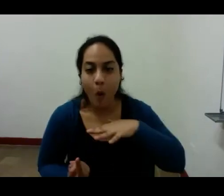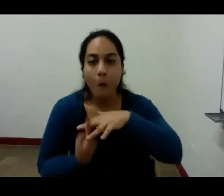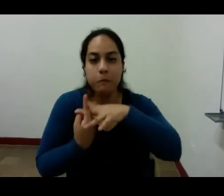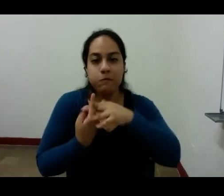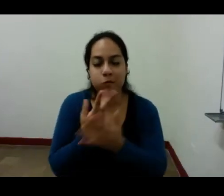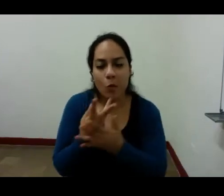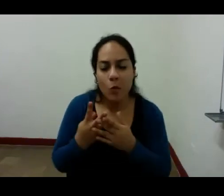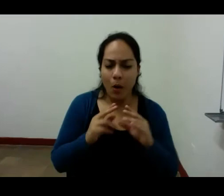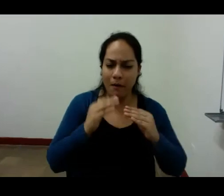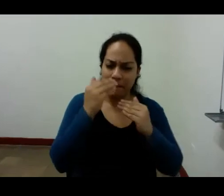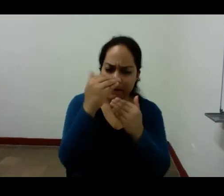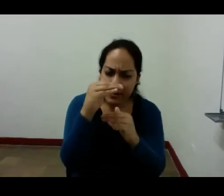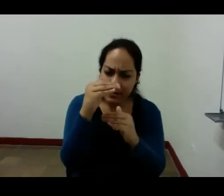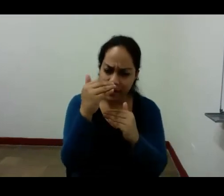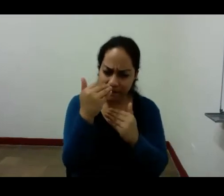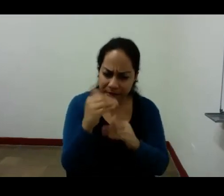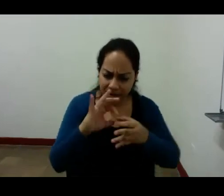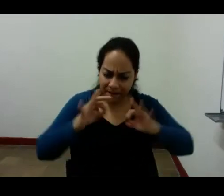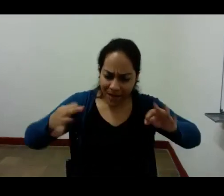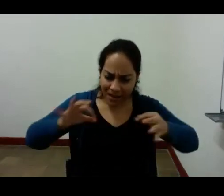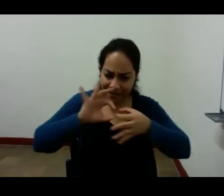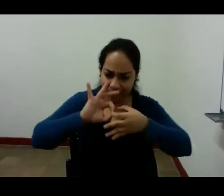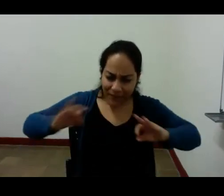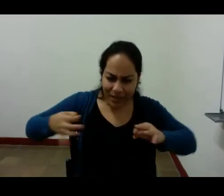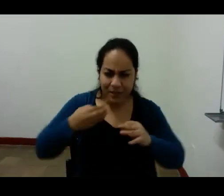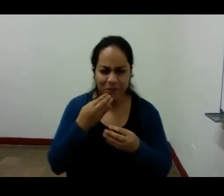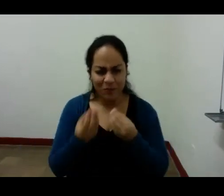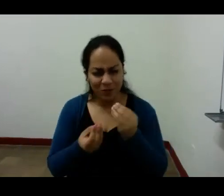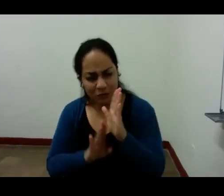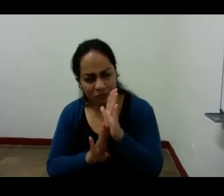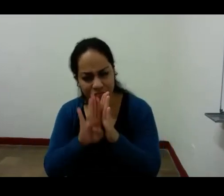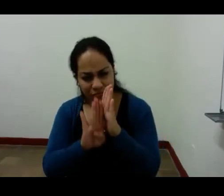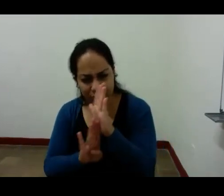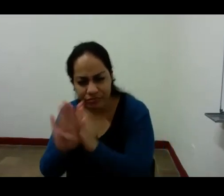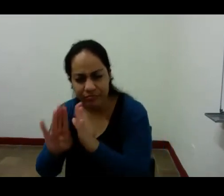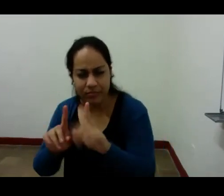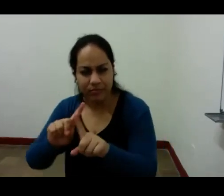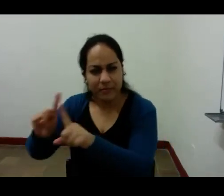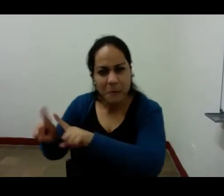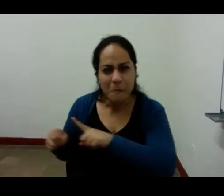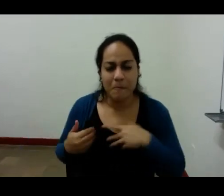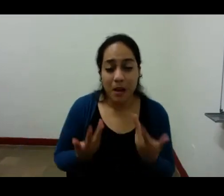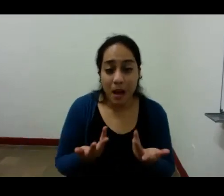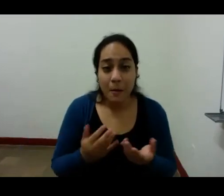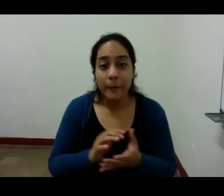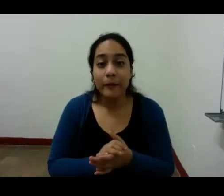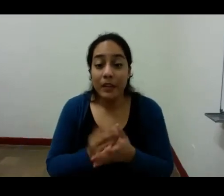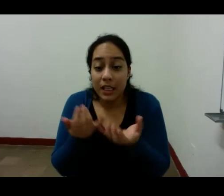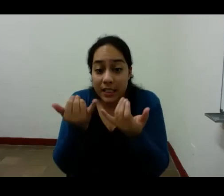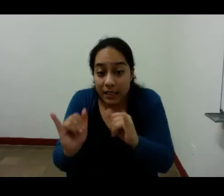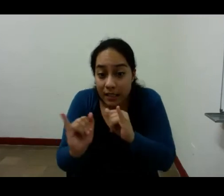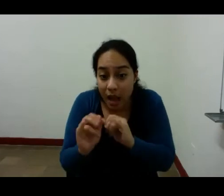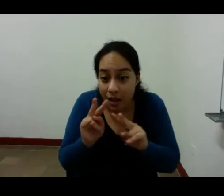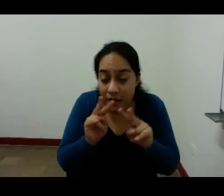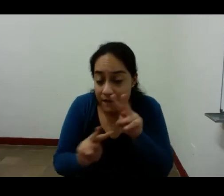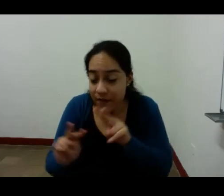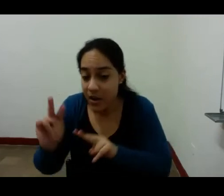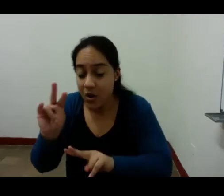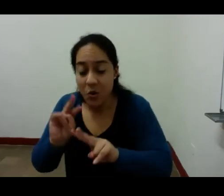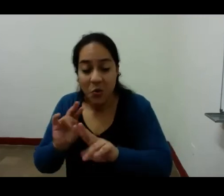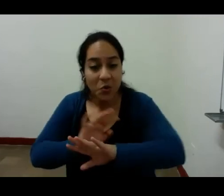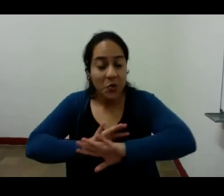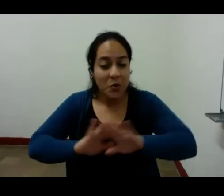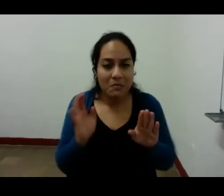verso desarrollándose ajenos y perfectos tal vez ya no haya fuerza de escribirlos